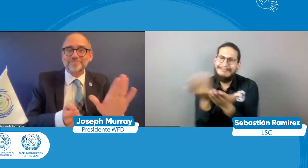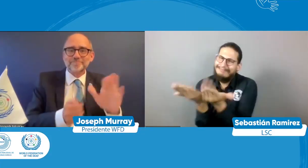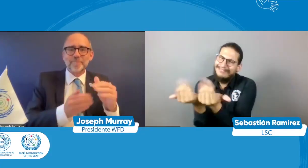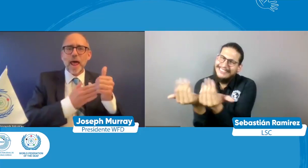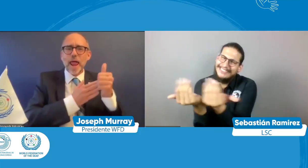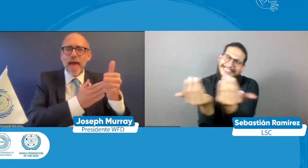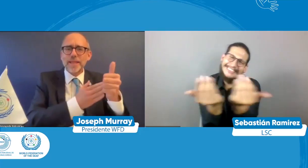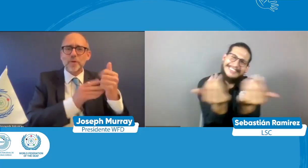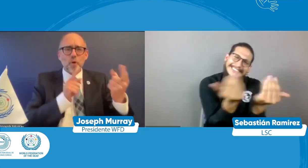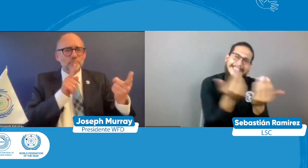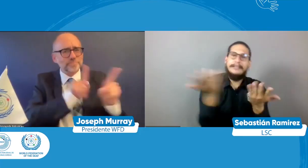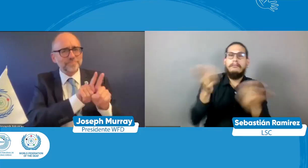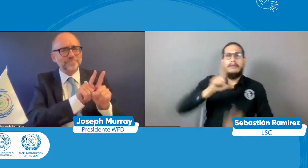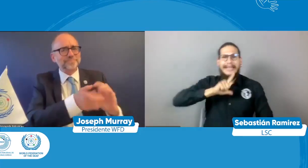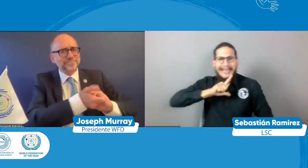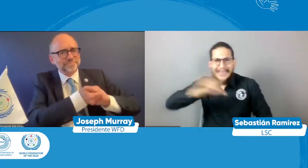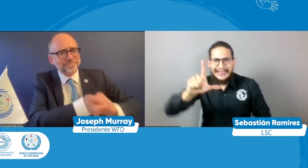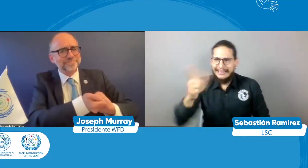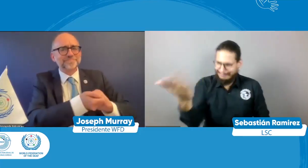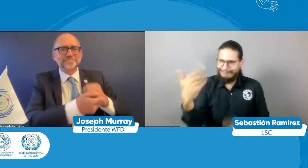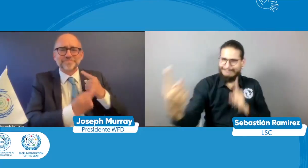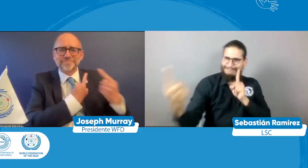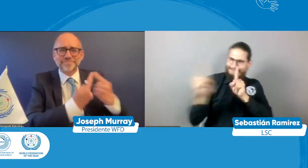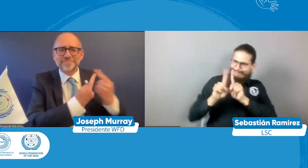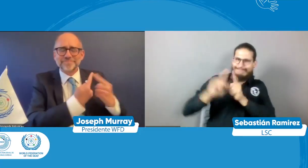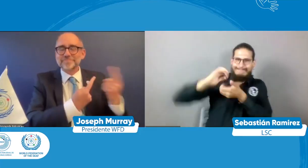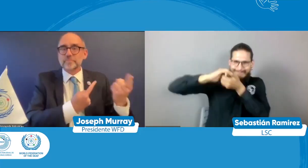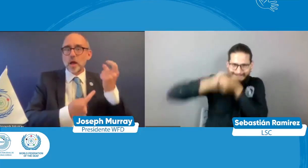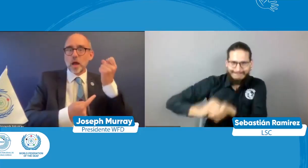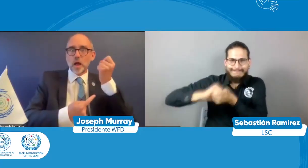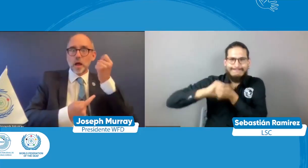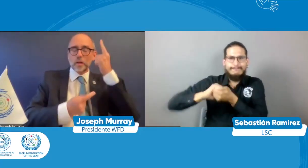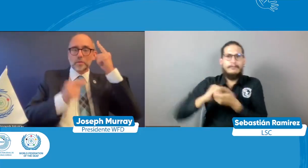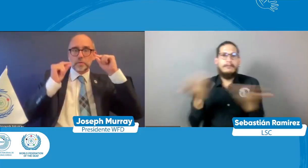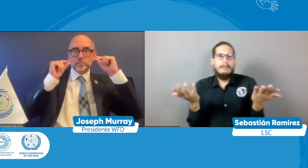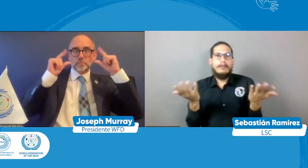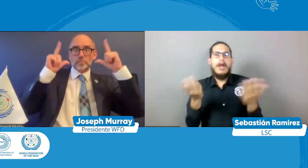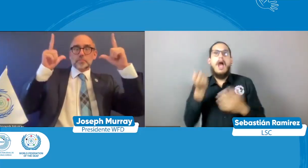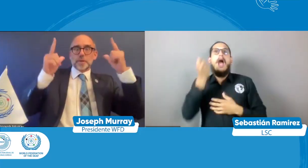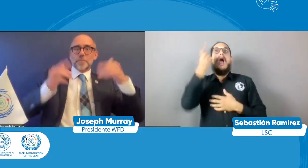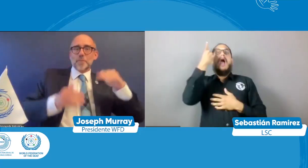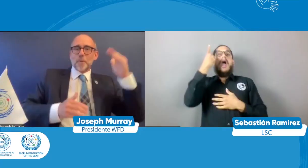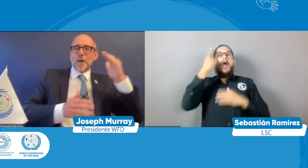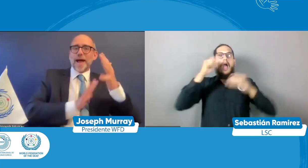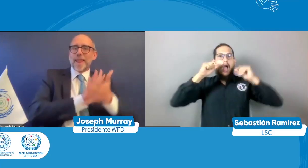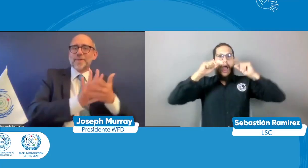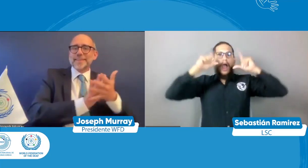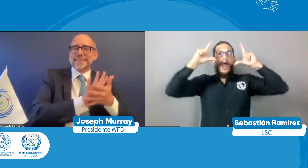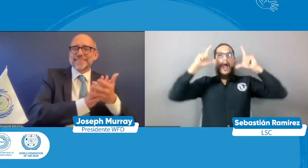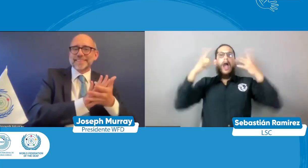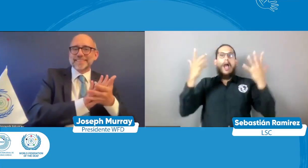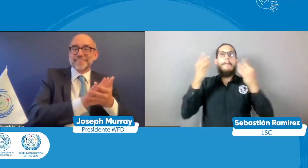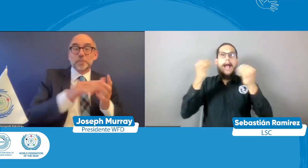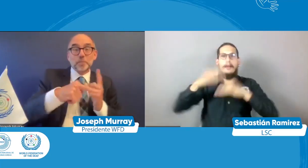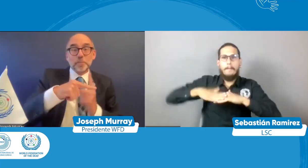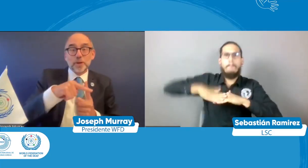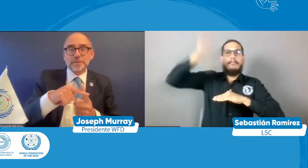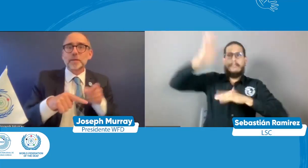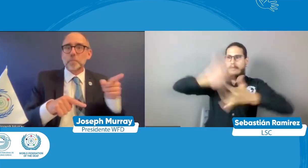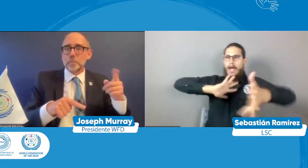cosa y eso nos sirve para que llamemos más a los líderes mundiales a los tomadores de decisiones a los gobiernos